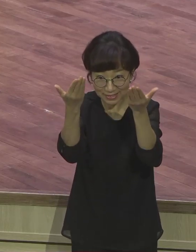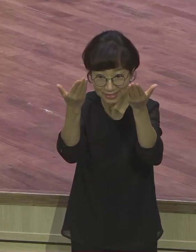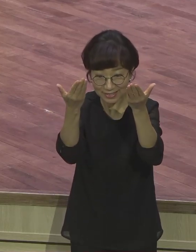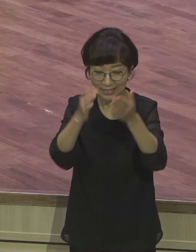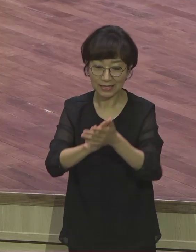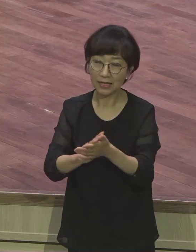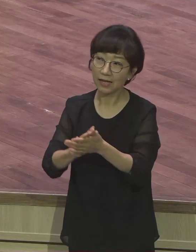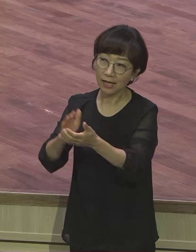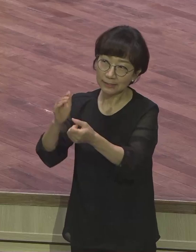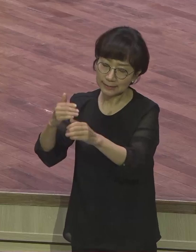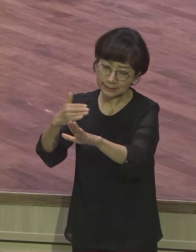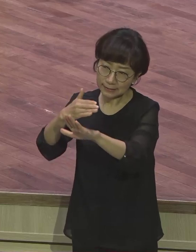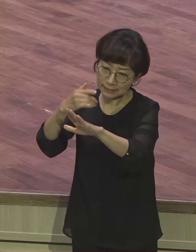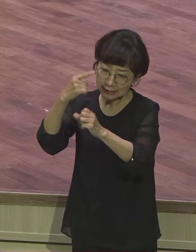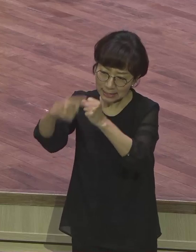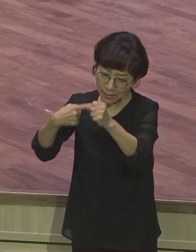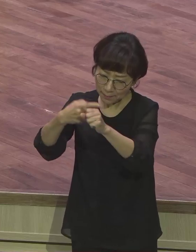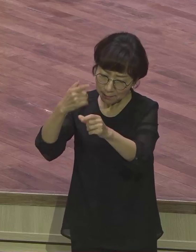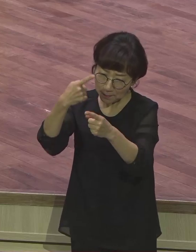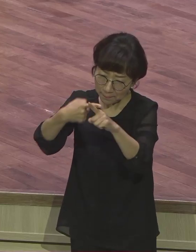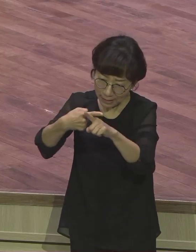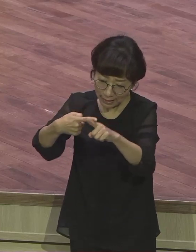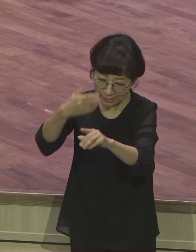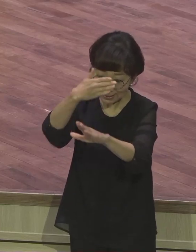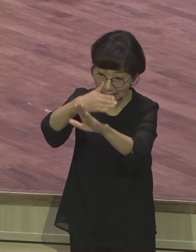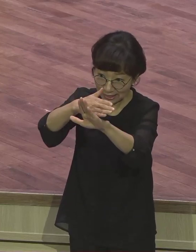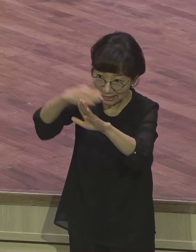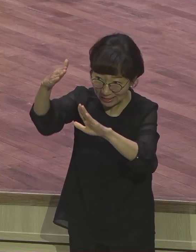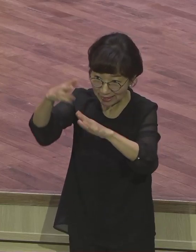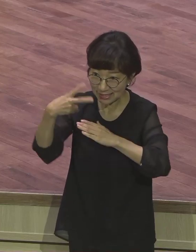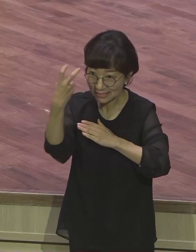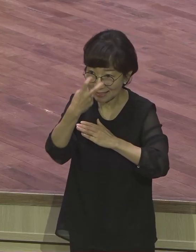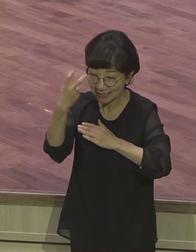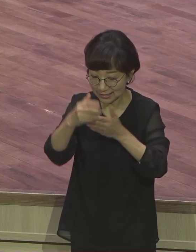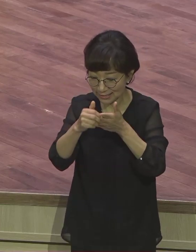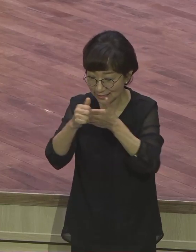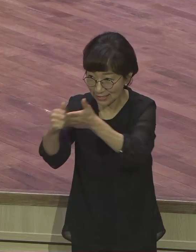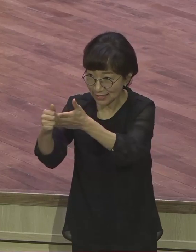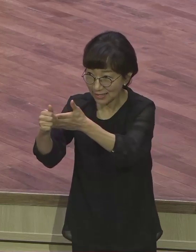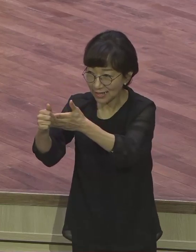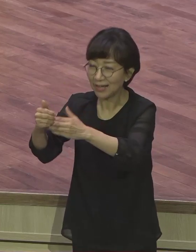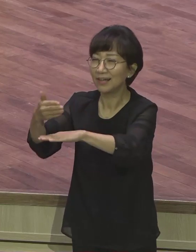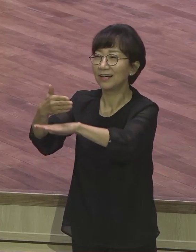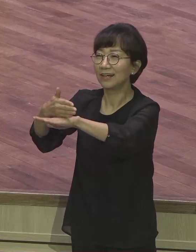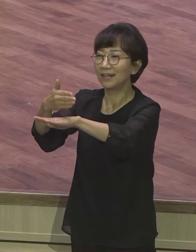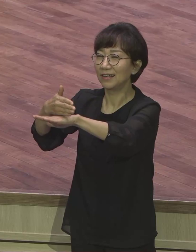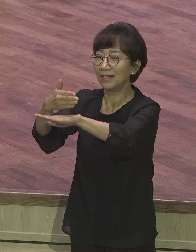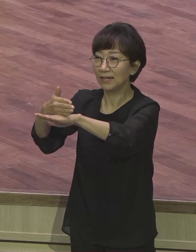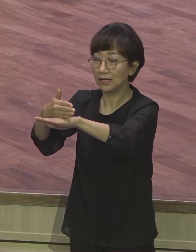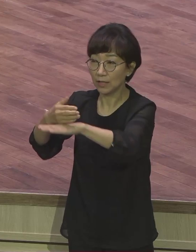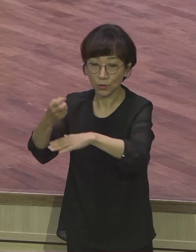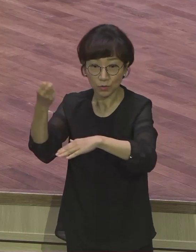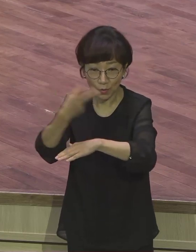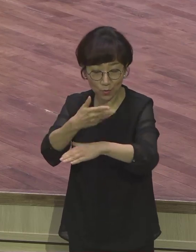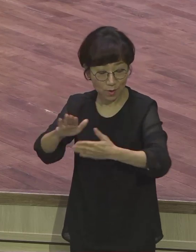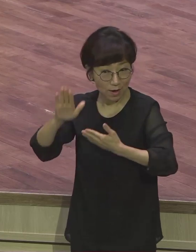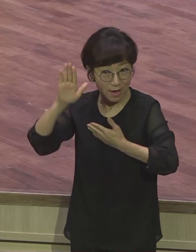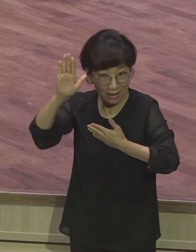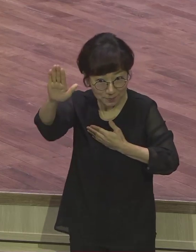올 상반기도 지켜주시고 보호하시고 인도해주심에 감사하는 것과 함께 앞으로 남은